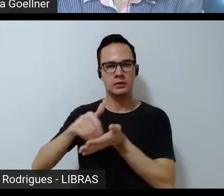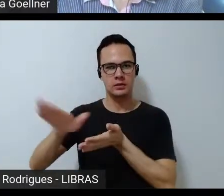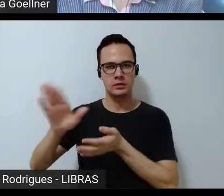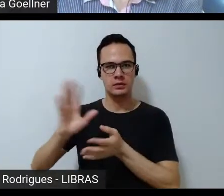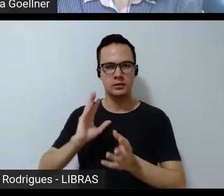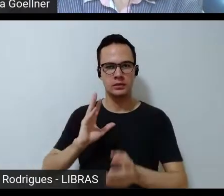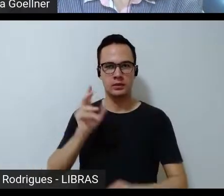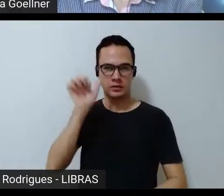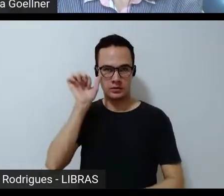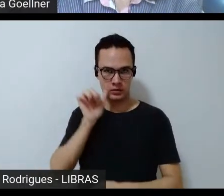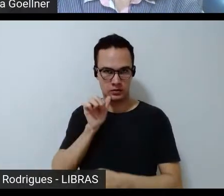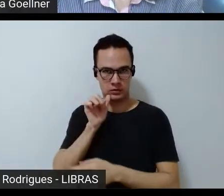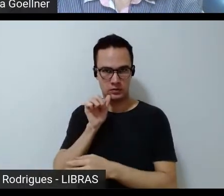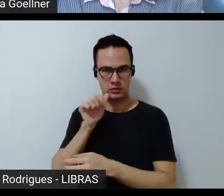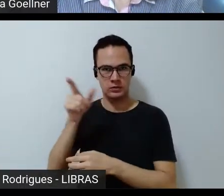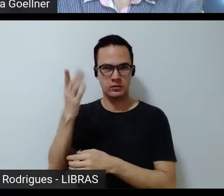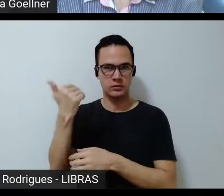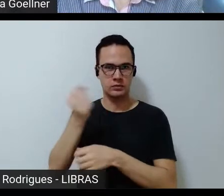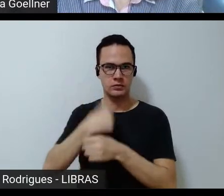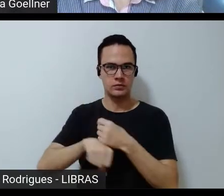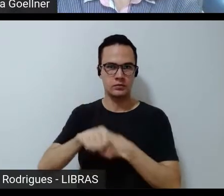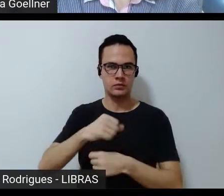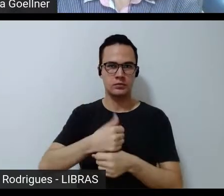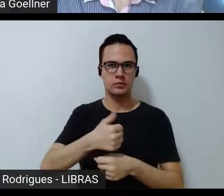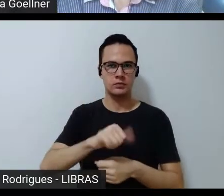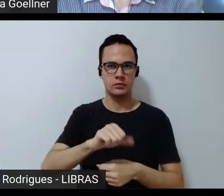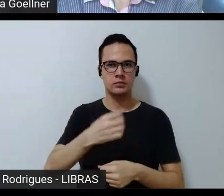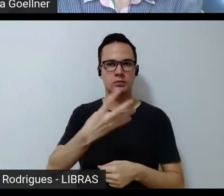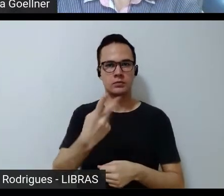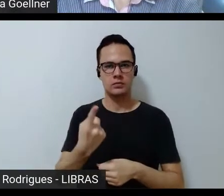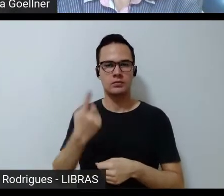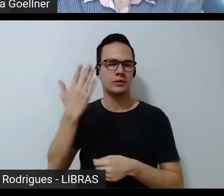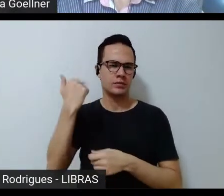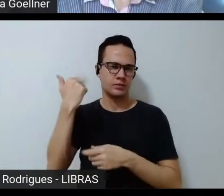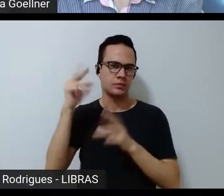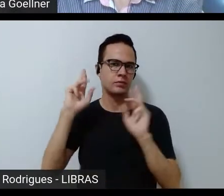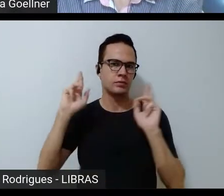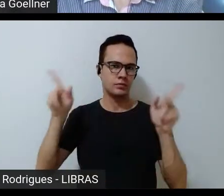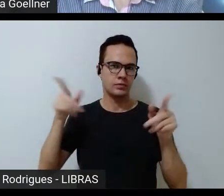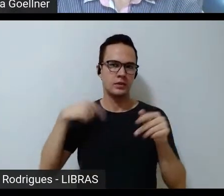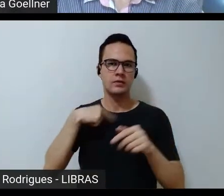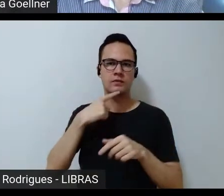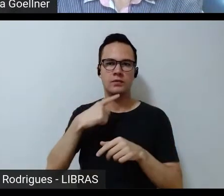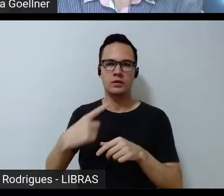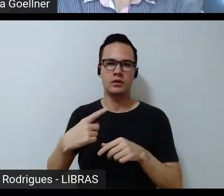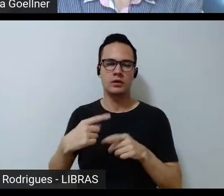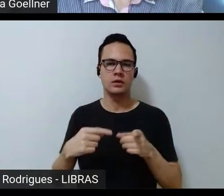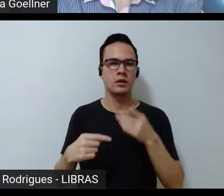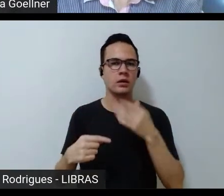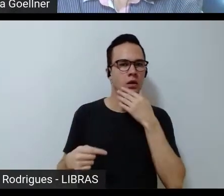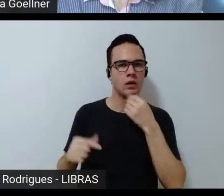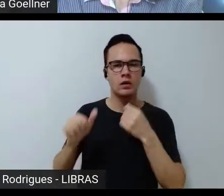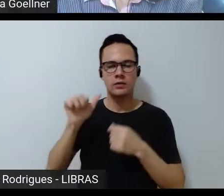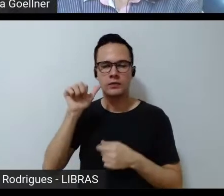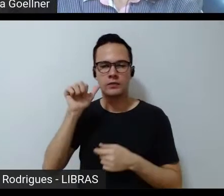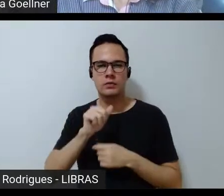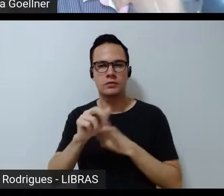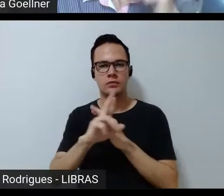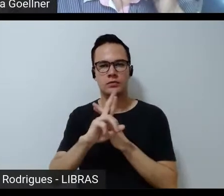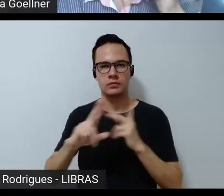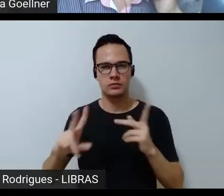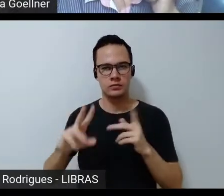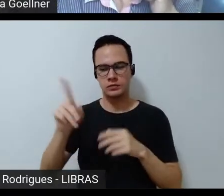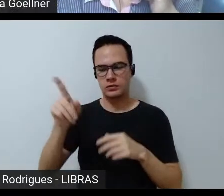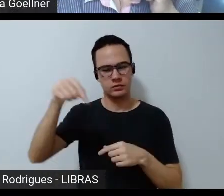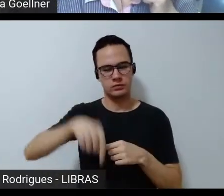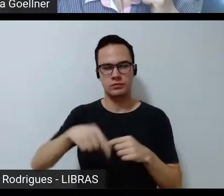esporte a partir de 41 a gente tinha uma sociedade extremamente conservadora dizendo olha o que é diferente não deve estar